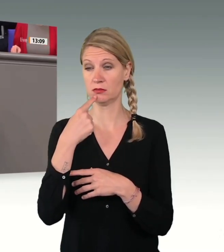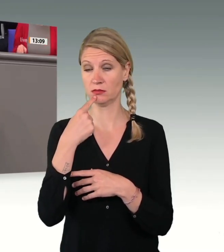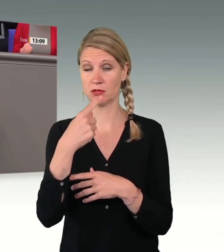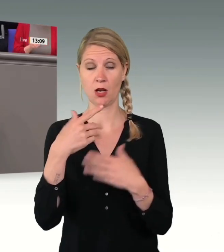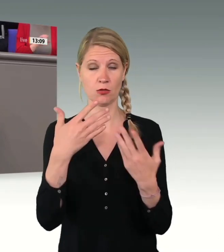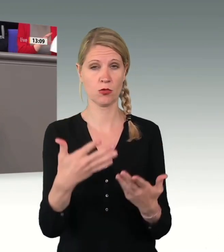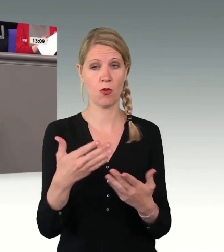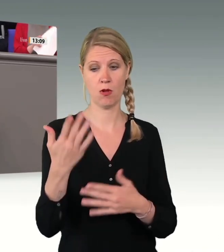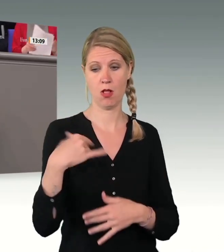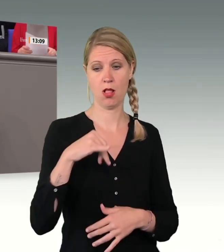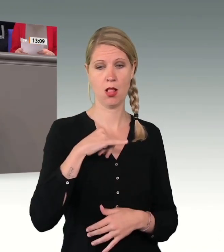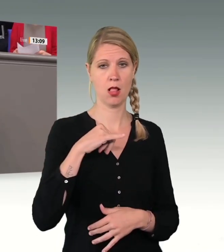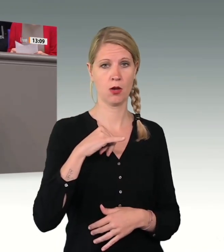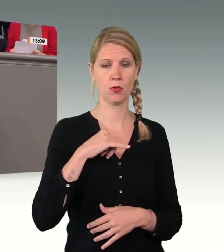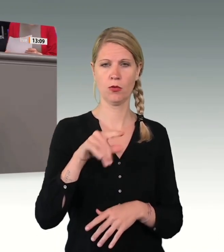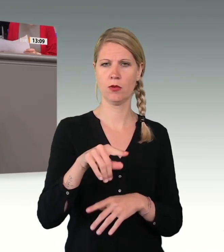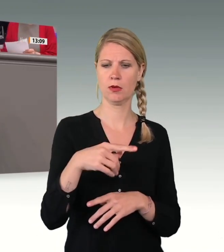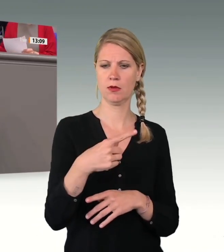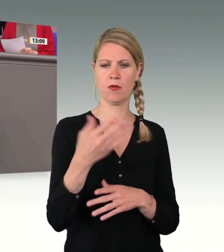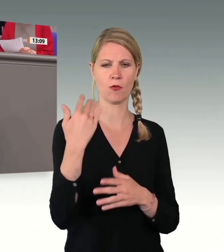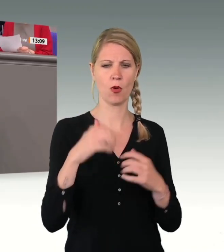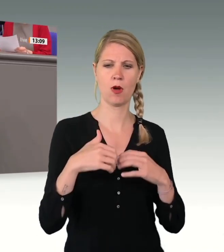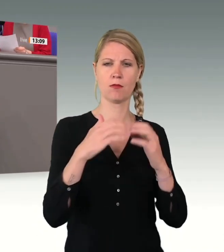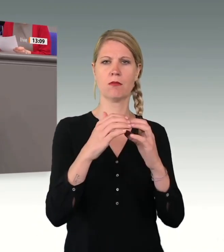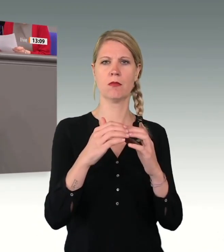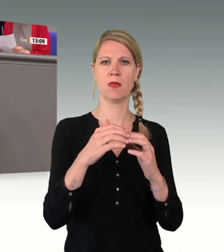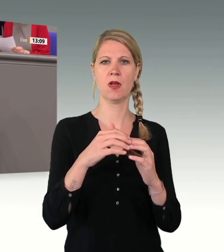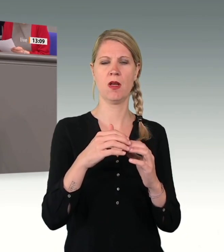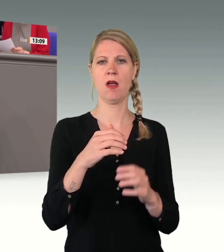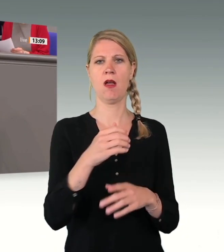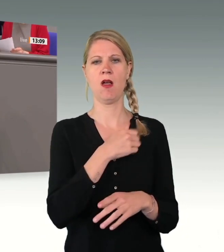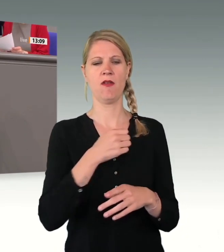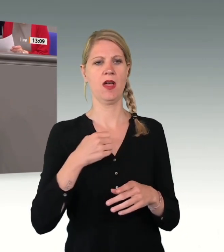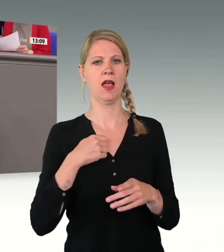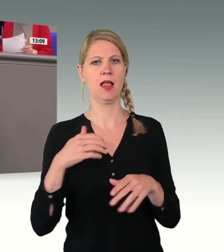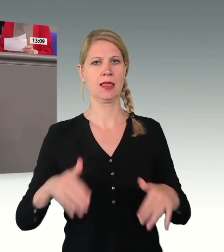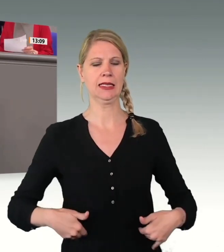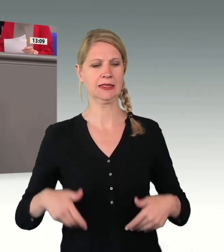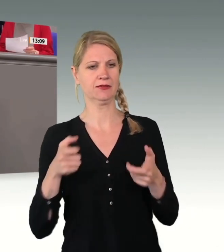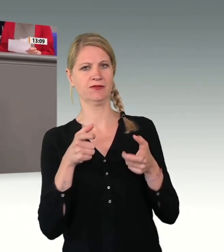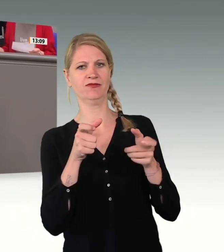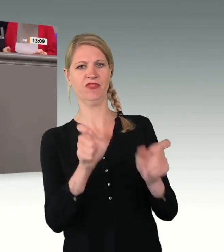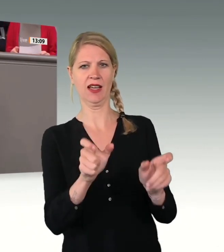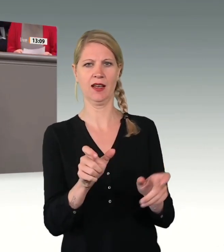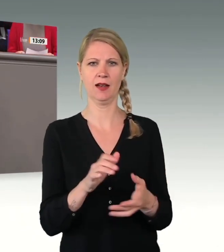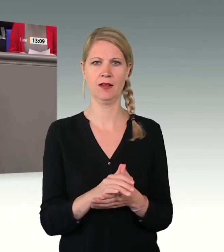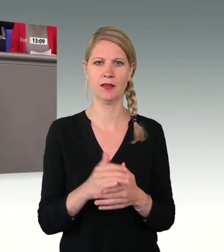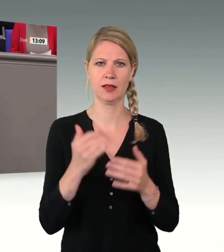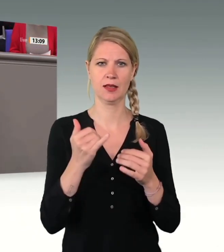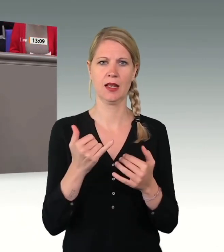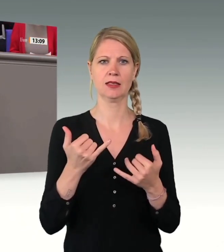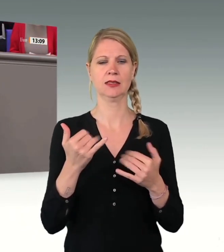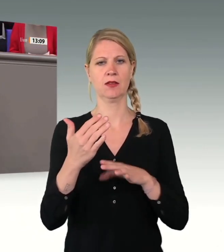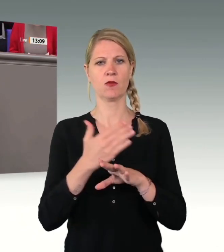Wehrdienstverweigerern entstand. Bevor jetzt Ministerin Baerbock, Herr Hofreiter und all die anderen neuen